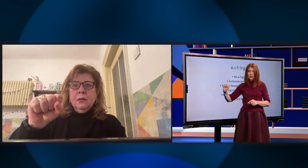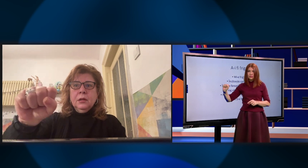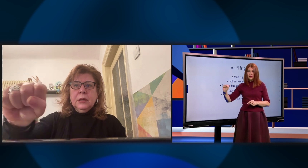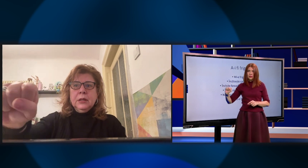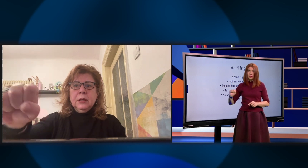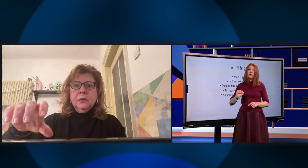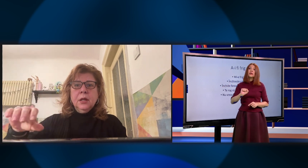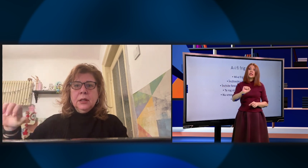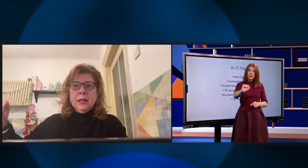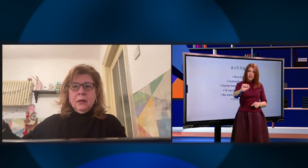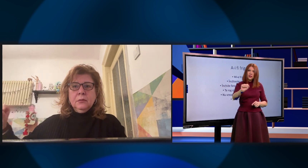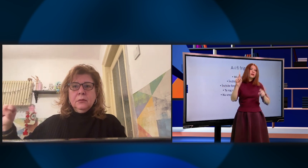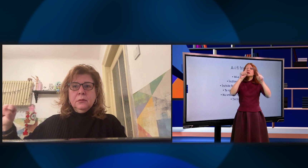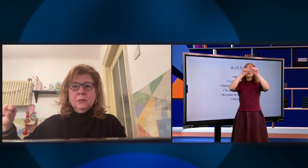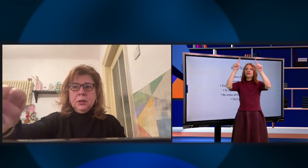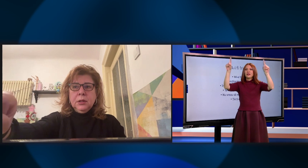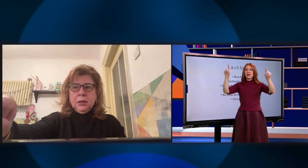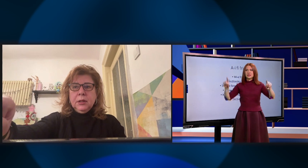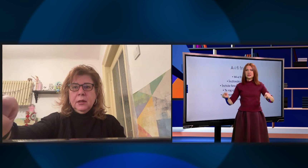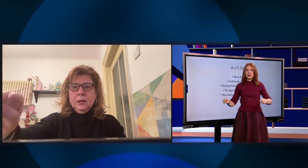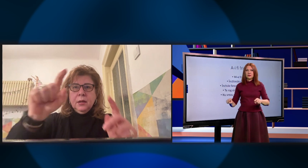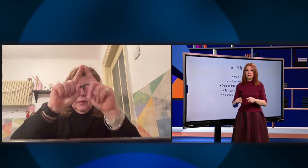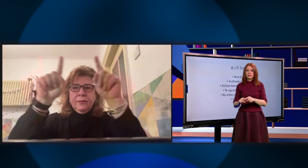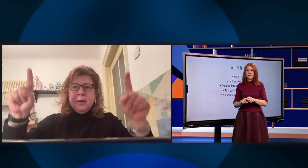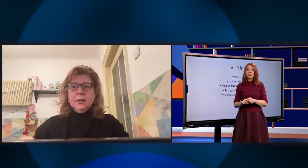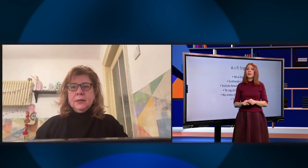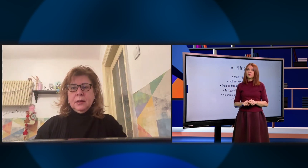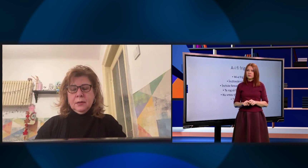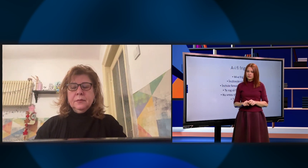aici merg? Închide fereastra.